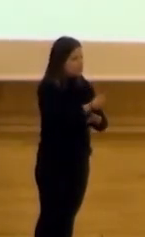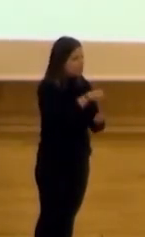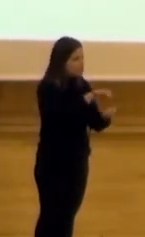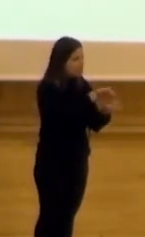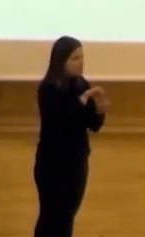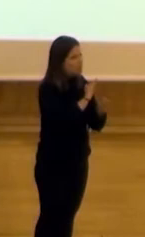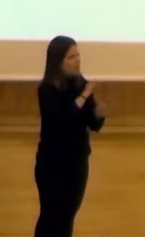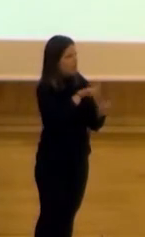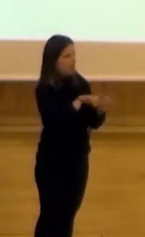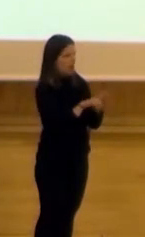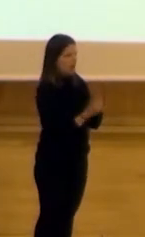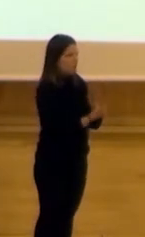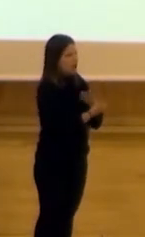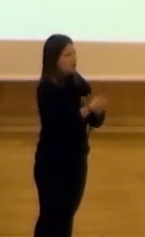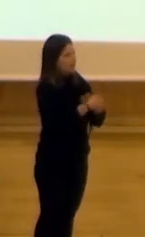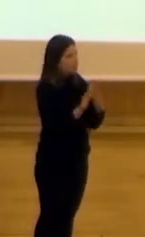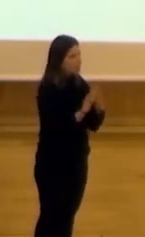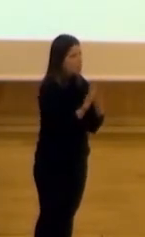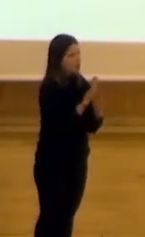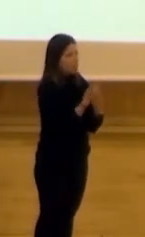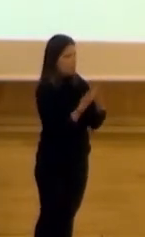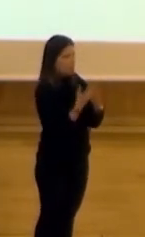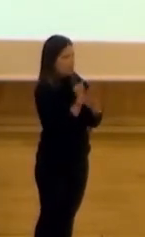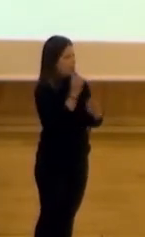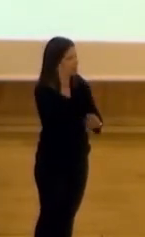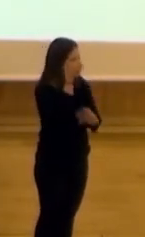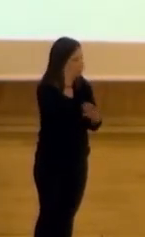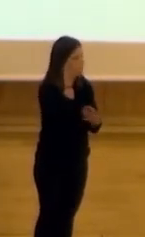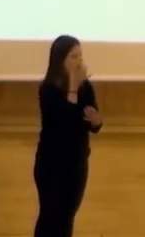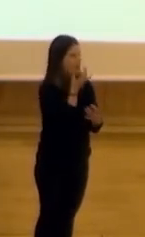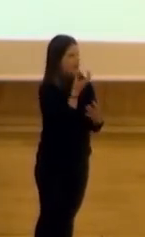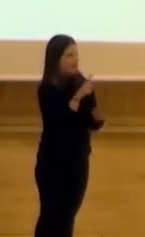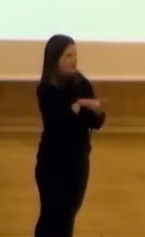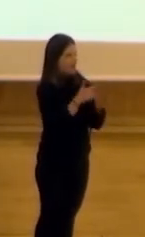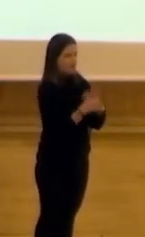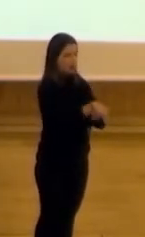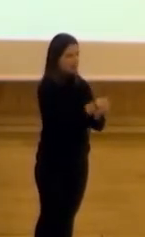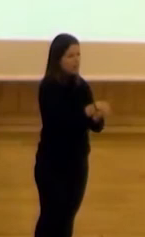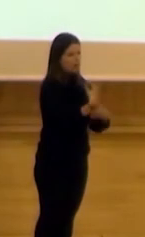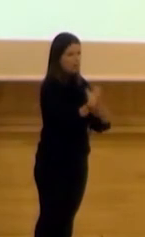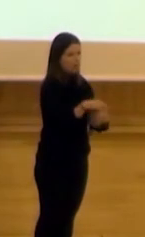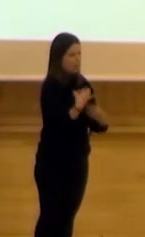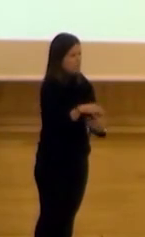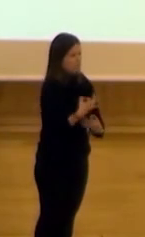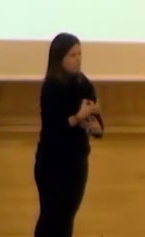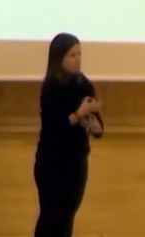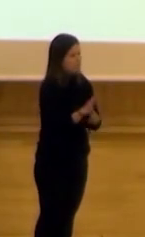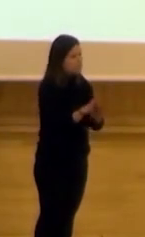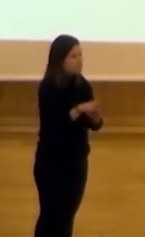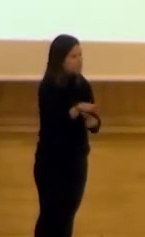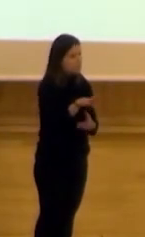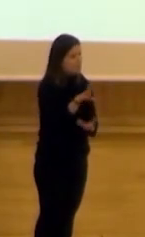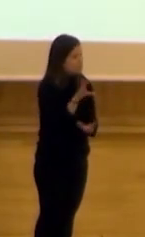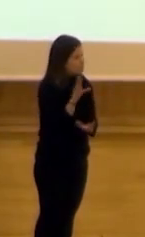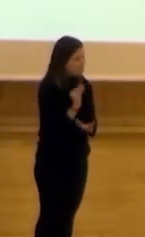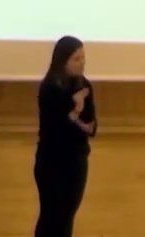lenguaje muy actual, muy moderno, tiene muchas ideas, habla el lenguaje de la calle, de la gente, de lo que está pasando, pero no entiende